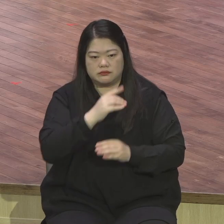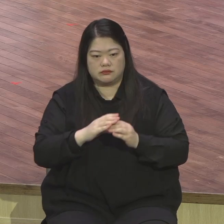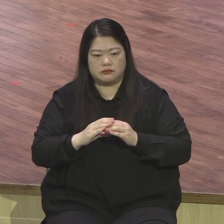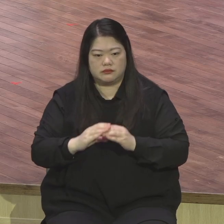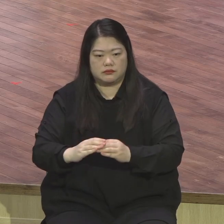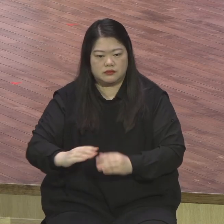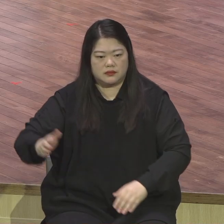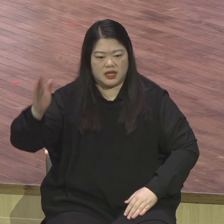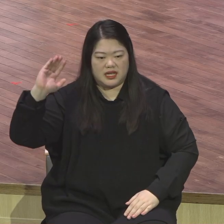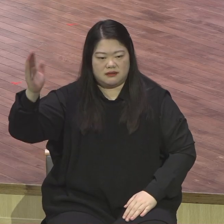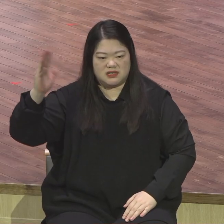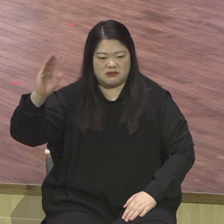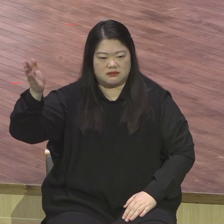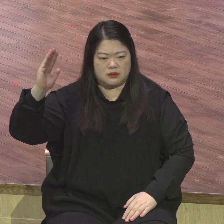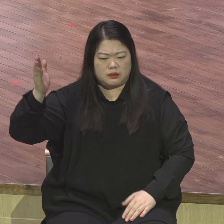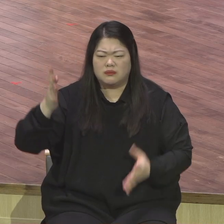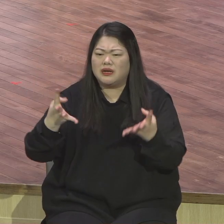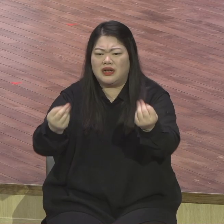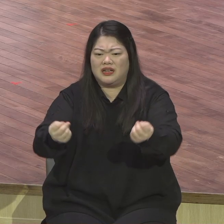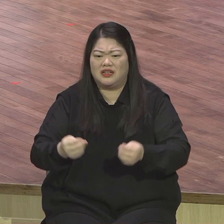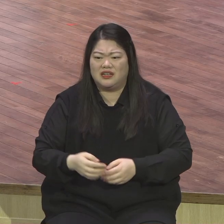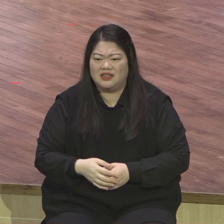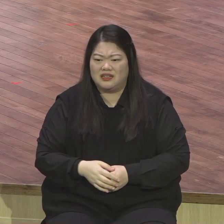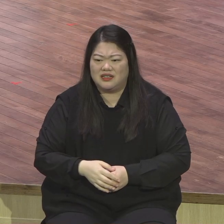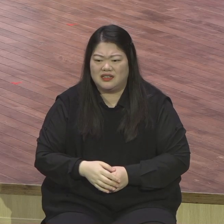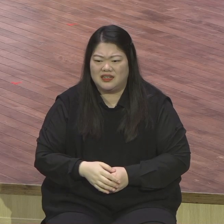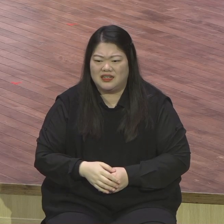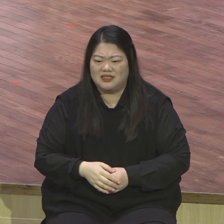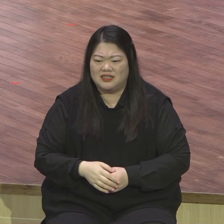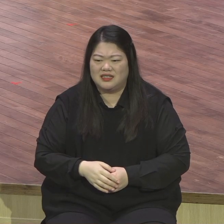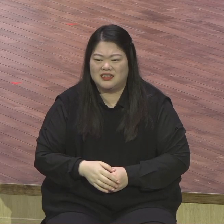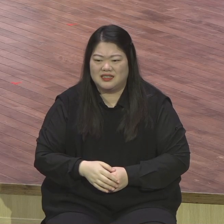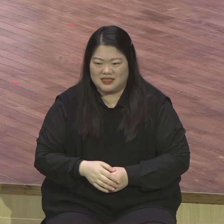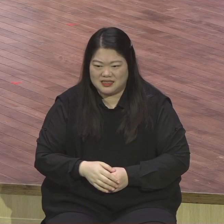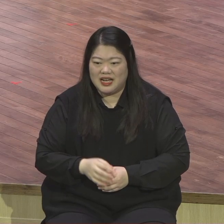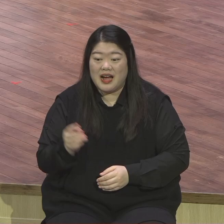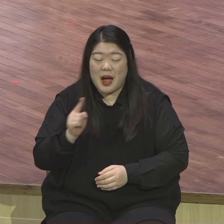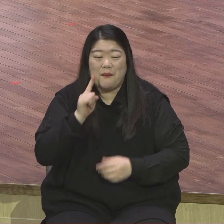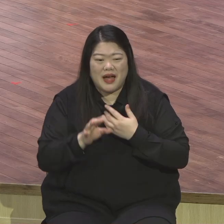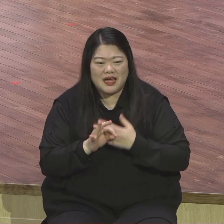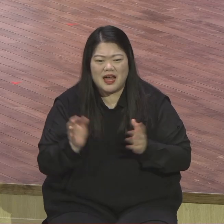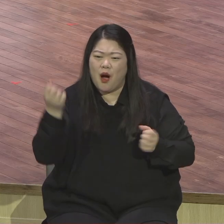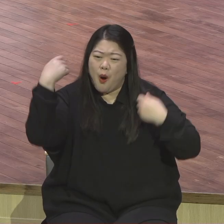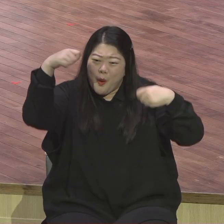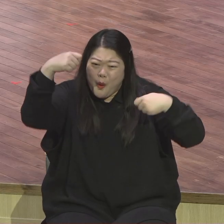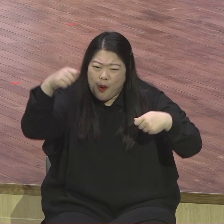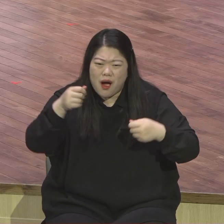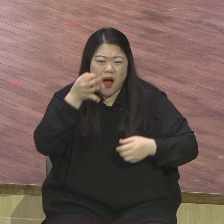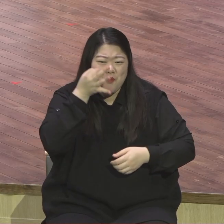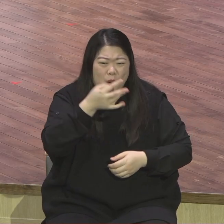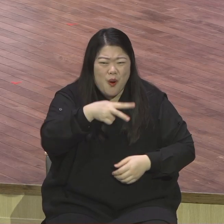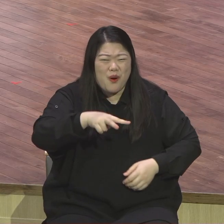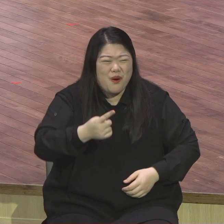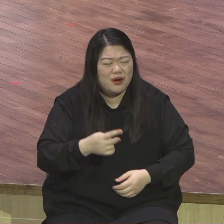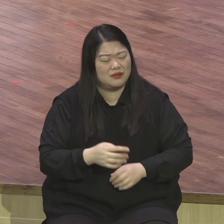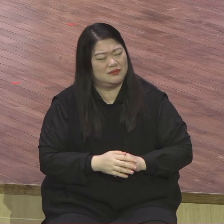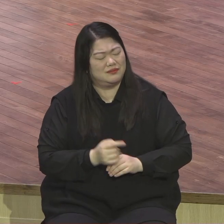앞서가고 있는데 교회는 완전히 아마추어예요. 어슬프게 짝이 없어. 50년 전, 30년 전, 20년 전. 옛날